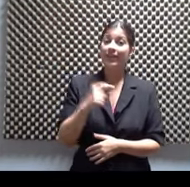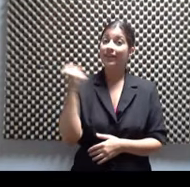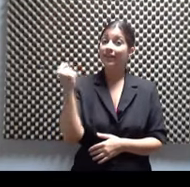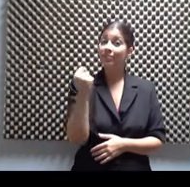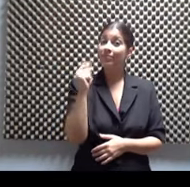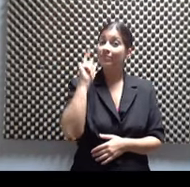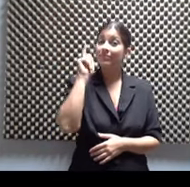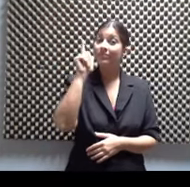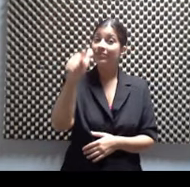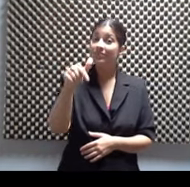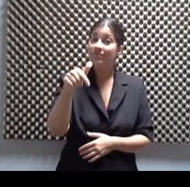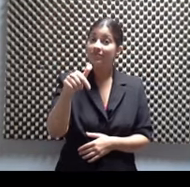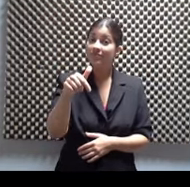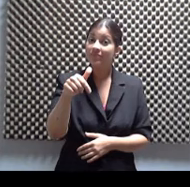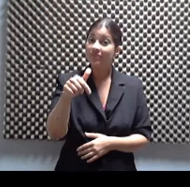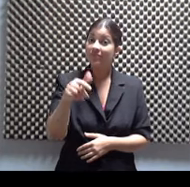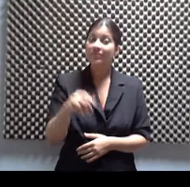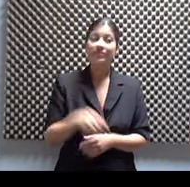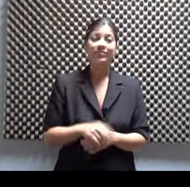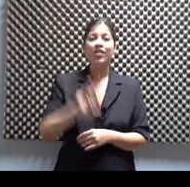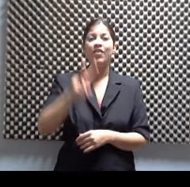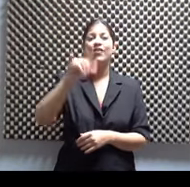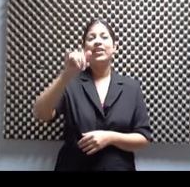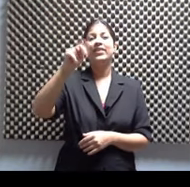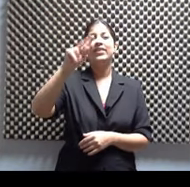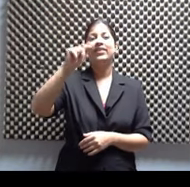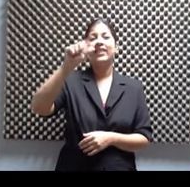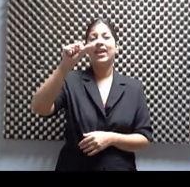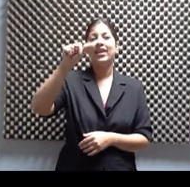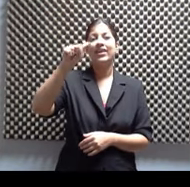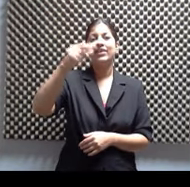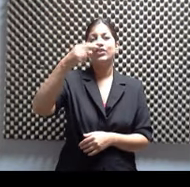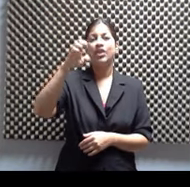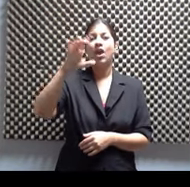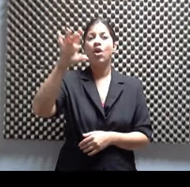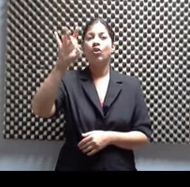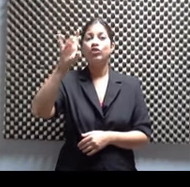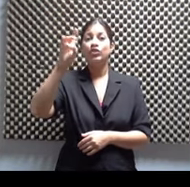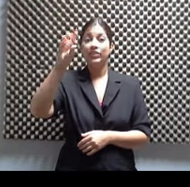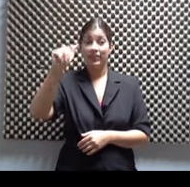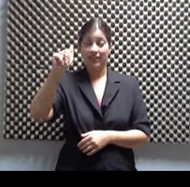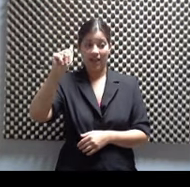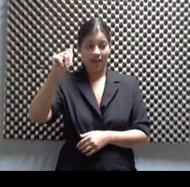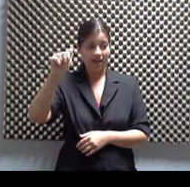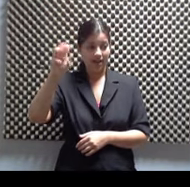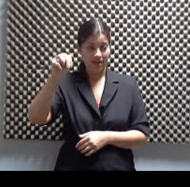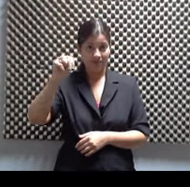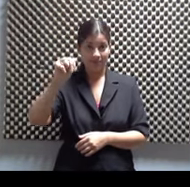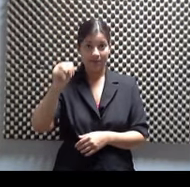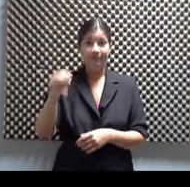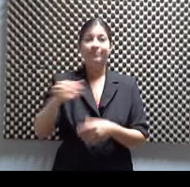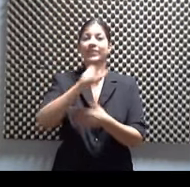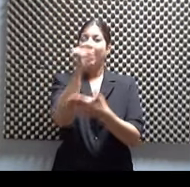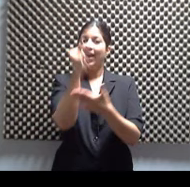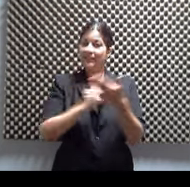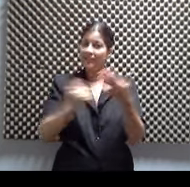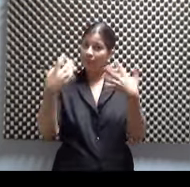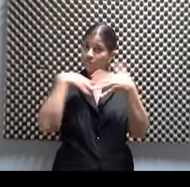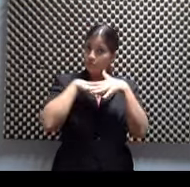martes por aquí, por Vintage 870 AM, por Artefusión.org y por Cuarzo Blanco.org.